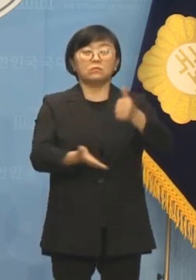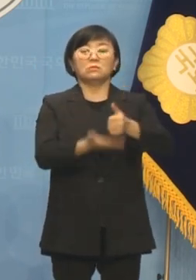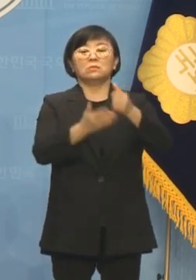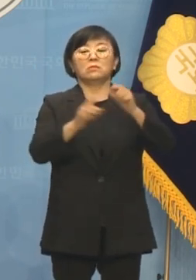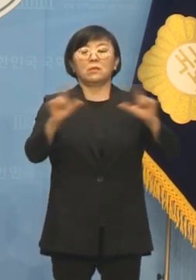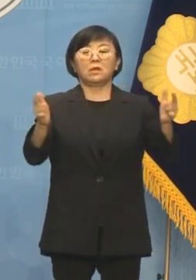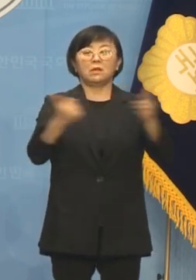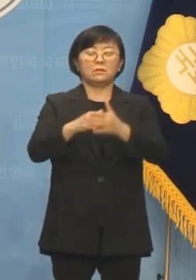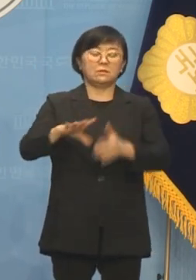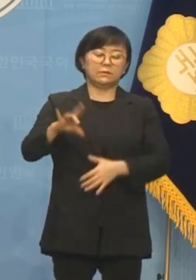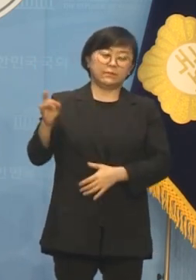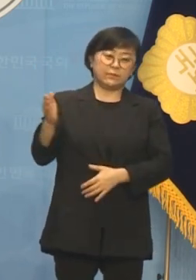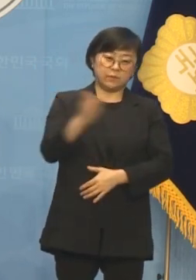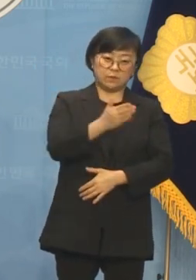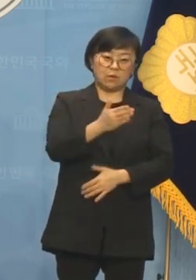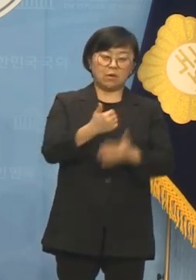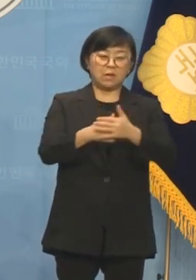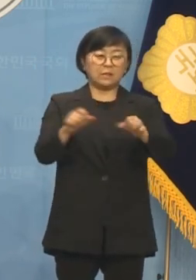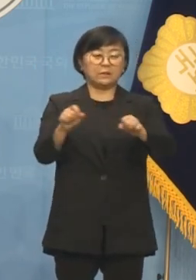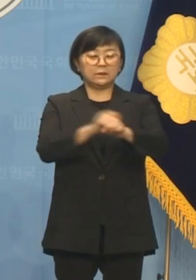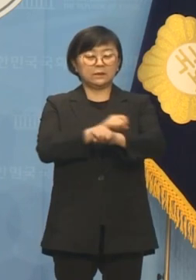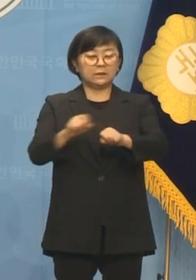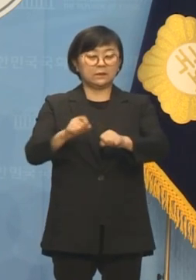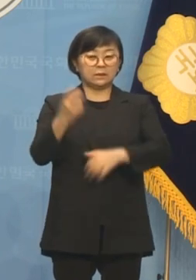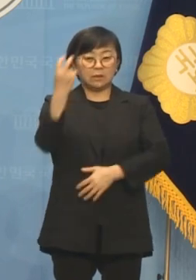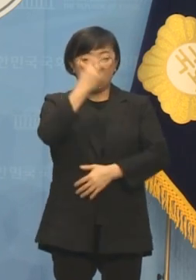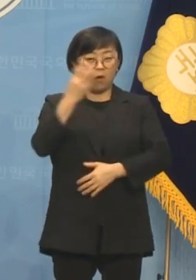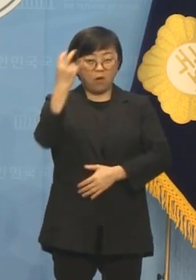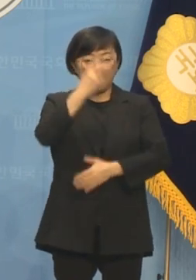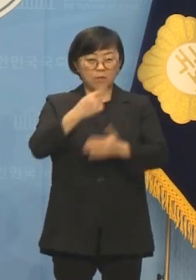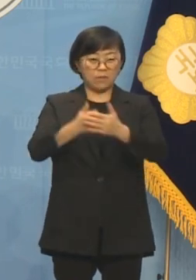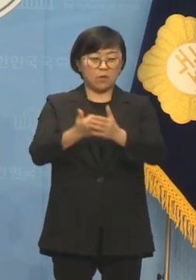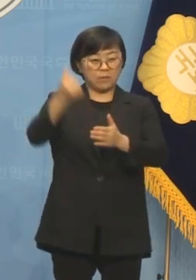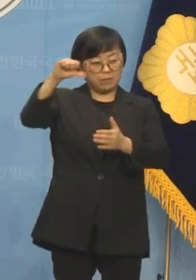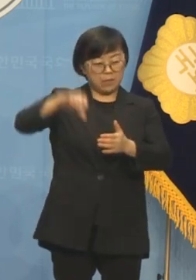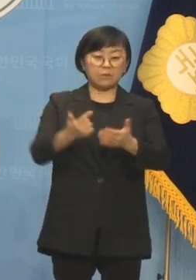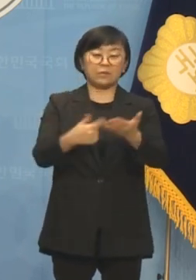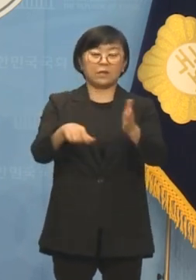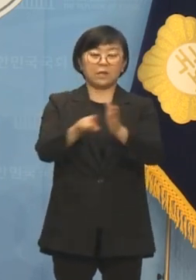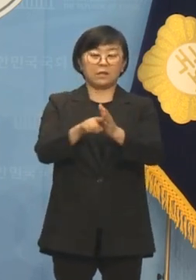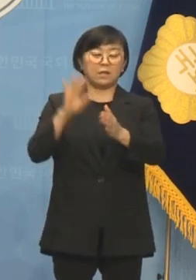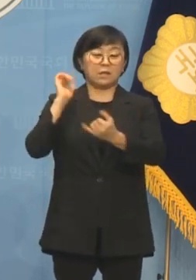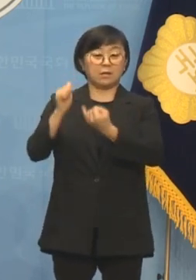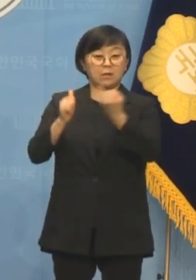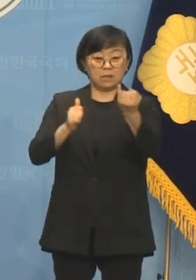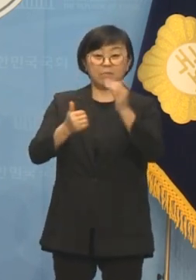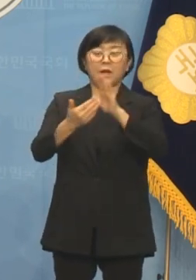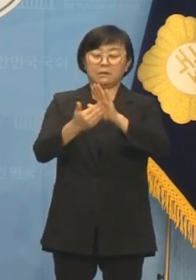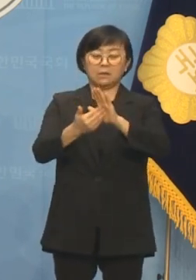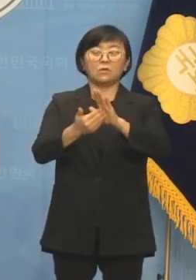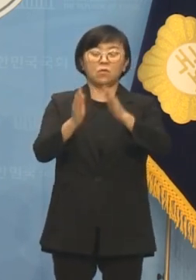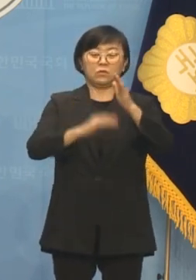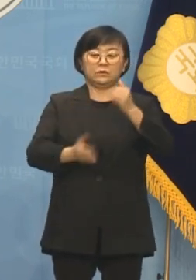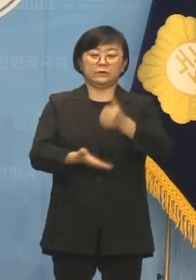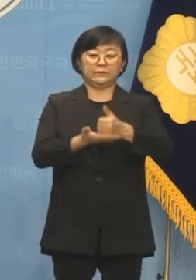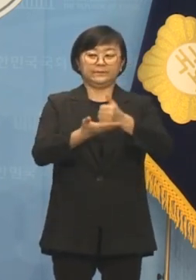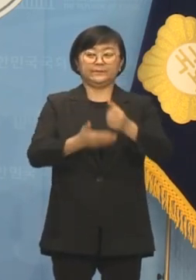애초부터 쌍퉁검 제2표결을 염두에 둔 김건희 방탄 공천입니다.